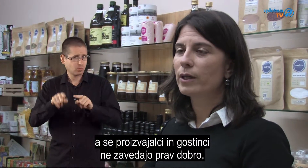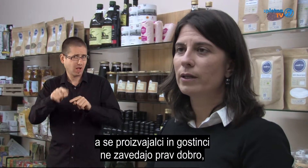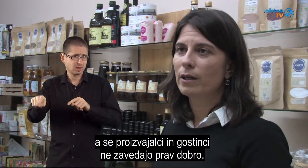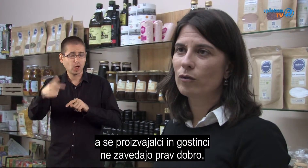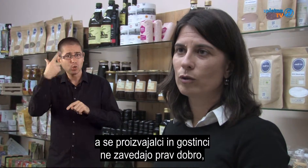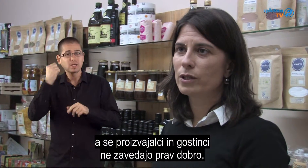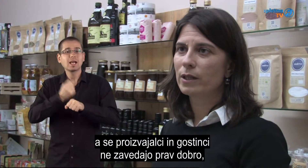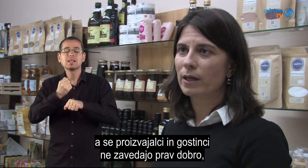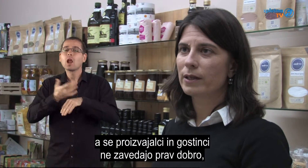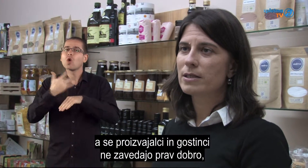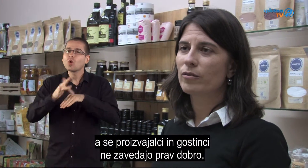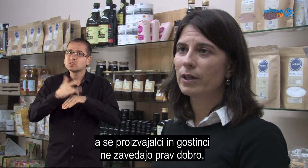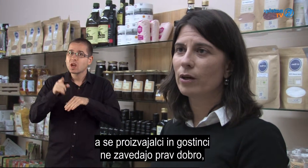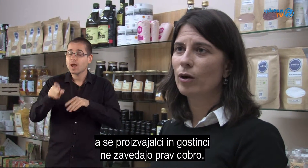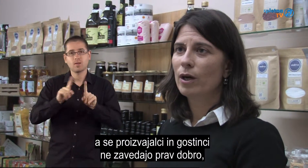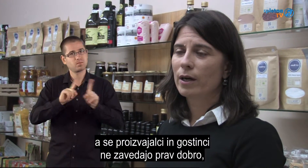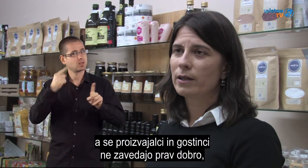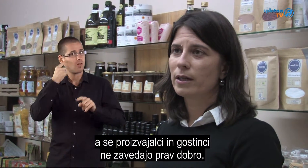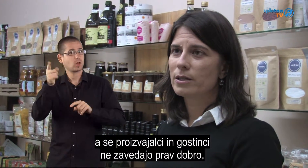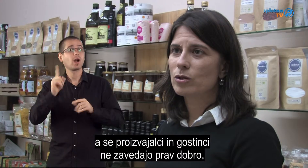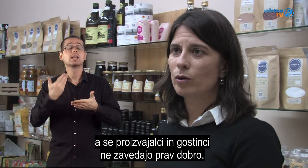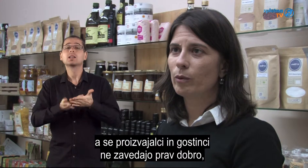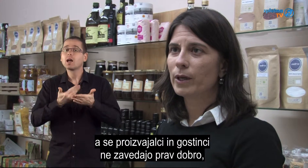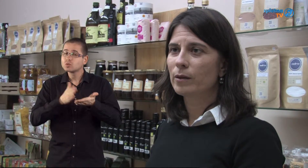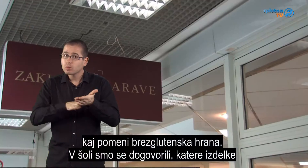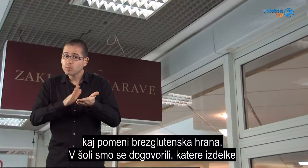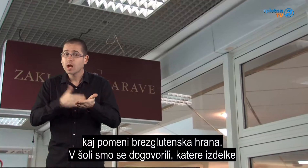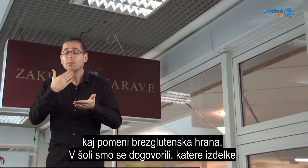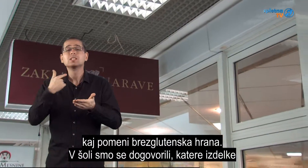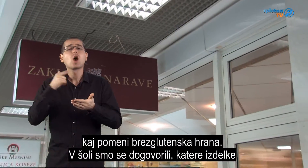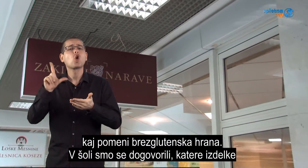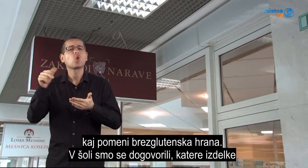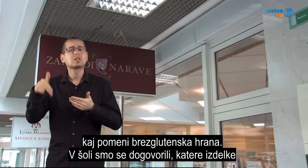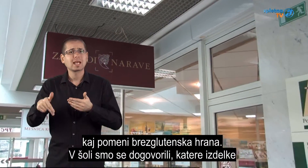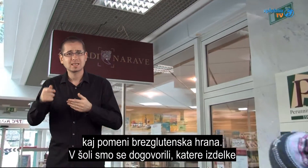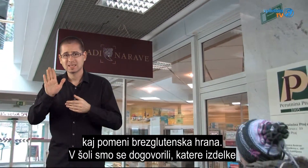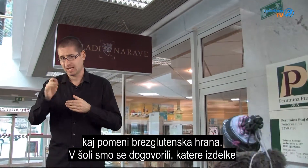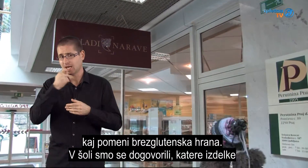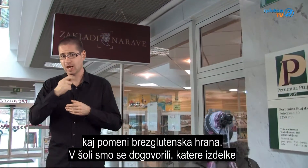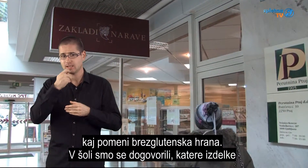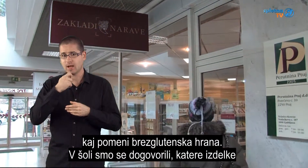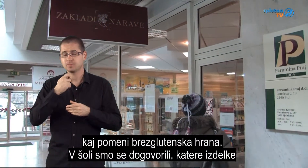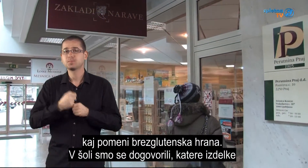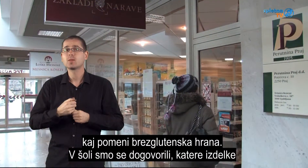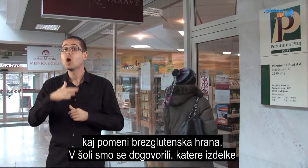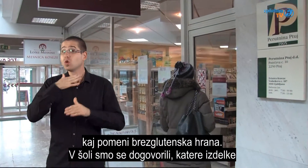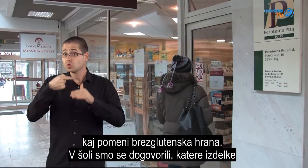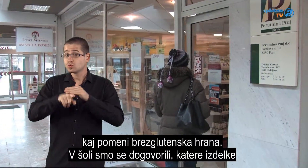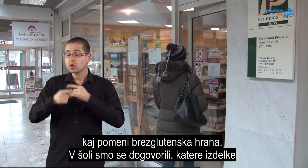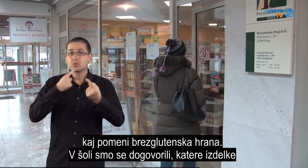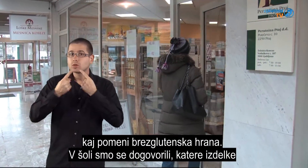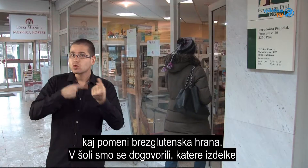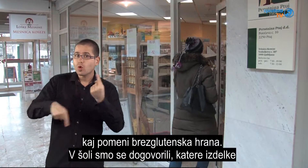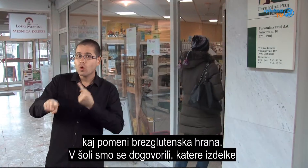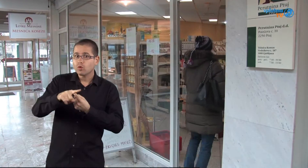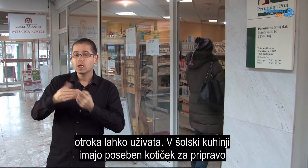ljudje, ki delajo v gostilnih, ne zavedajo, kaj dejansko pomeni brezglutenska hrana. V šoli smo se dogovorili